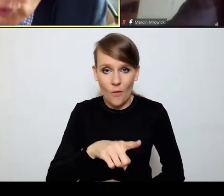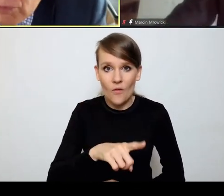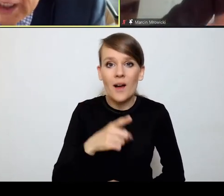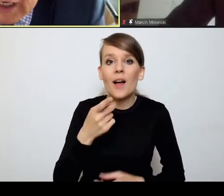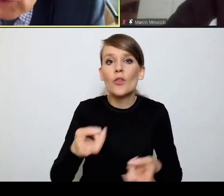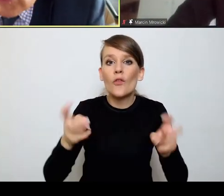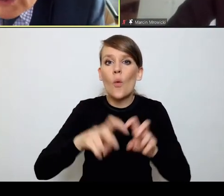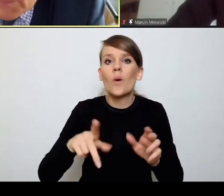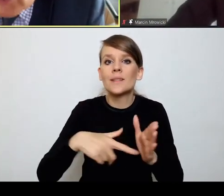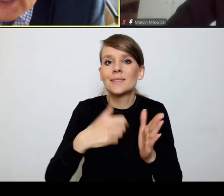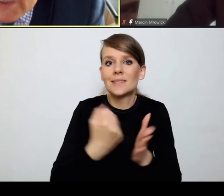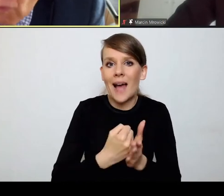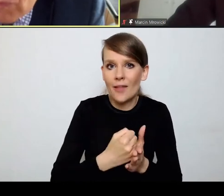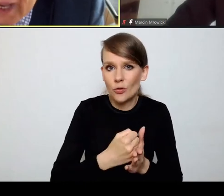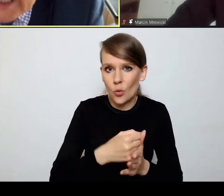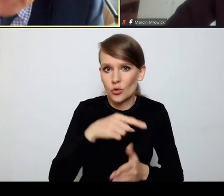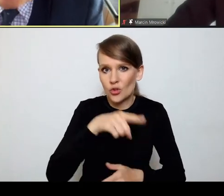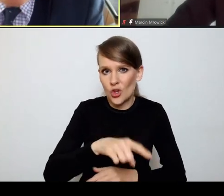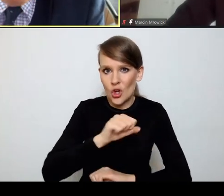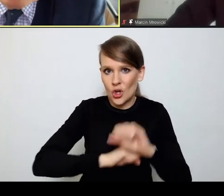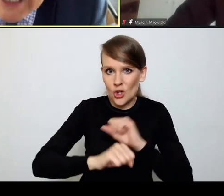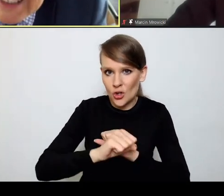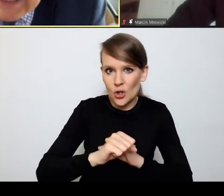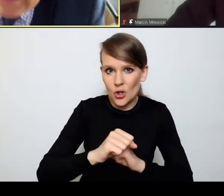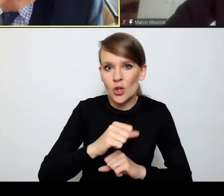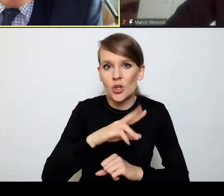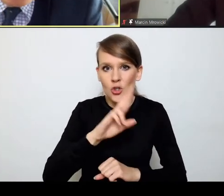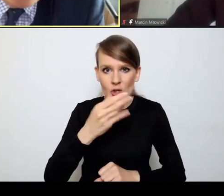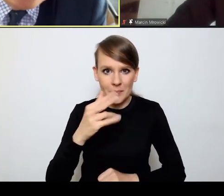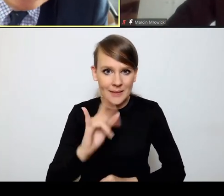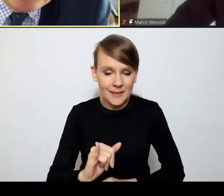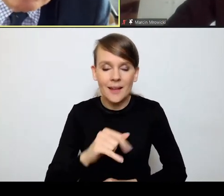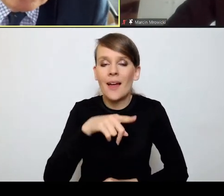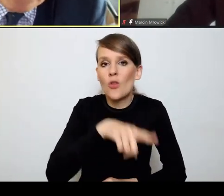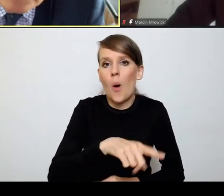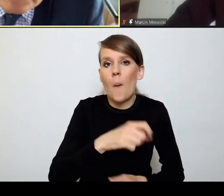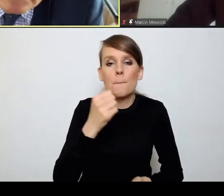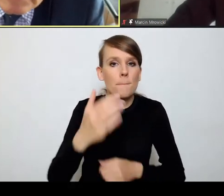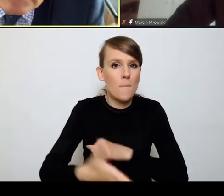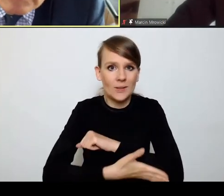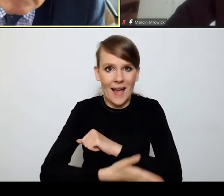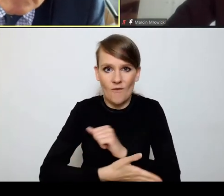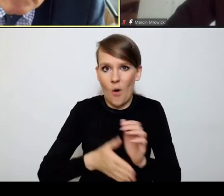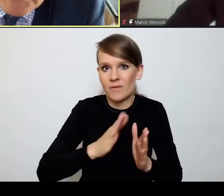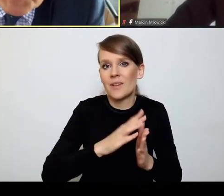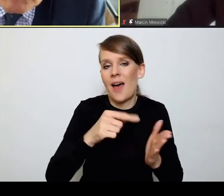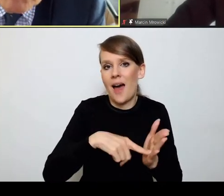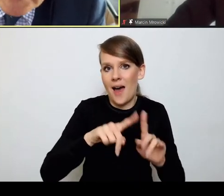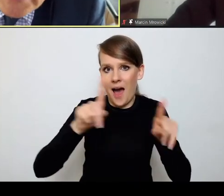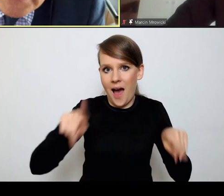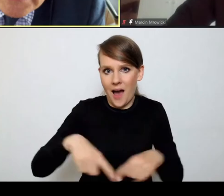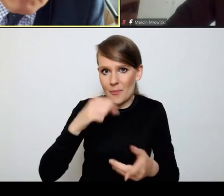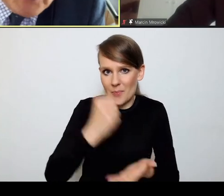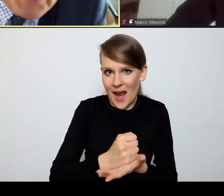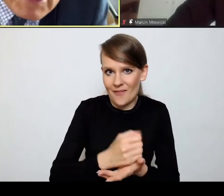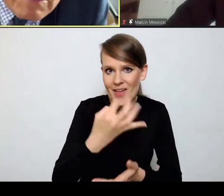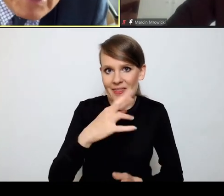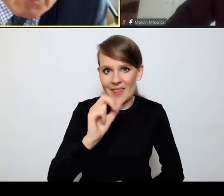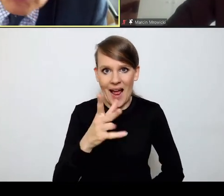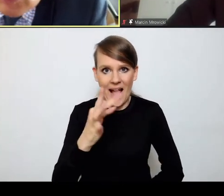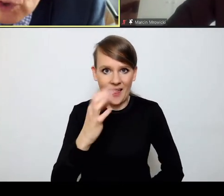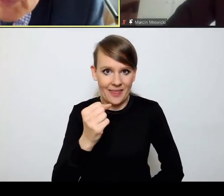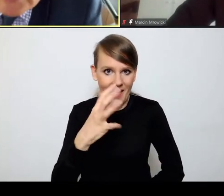statutu rzymskiego, który jest tym podstawowym aktem prawnym, traktatem, który stwarza podwaliny samemu